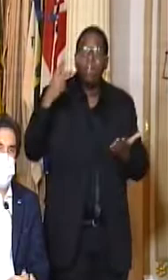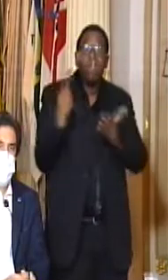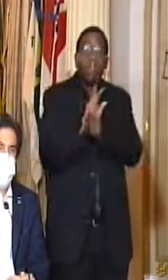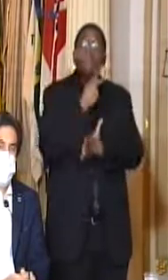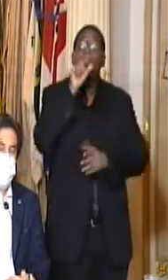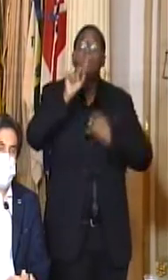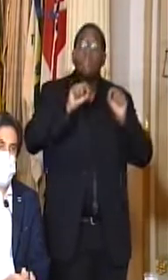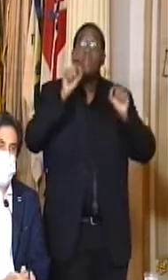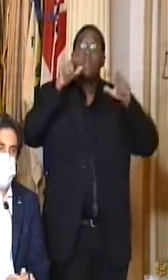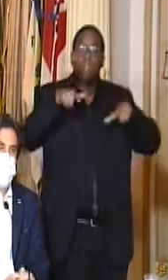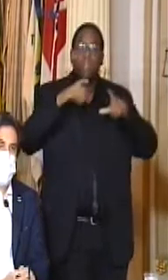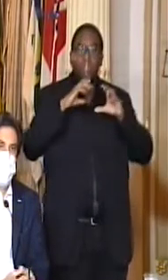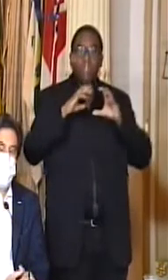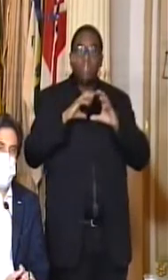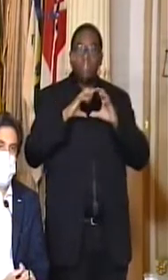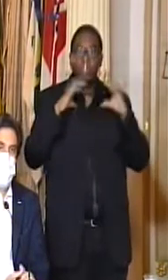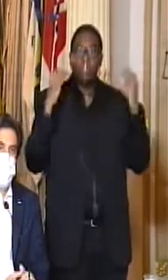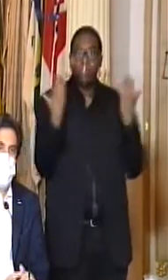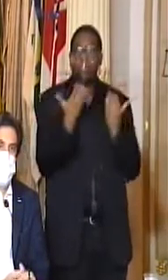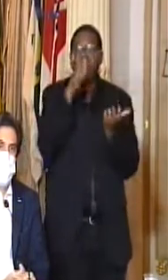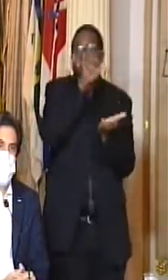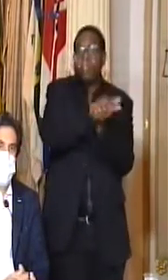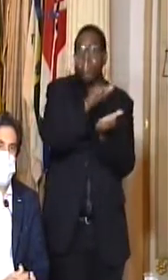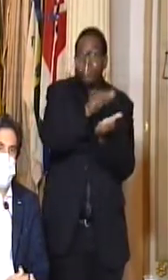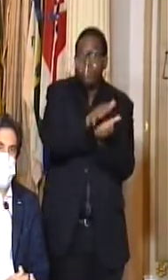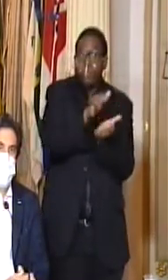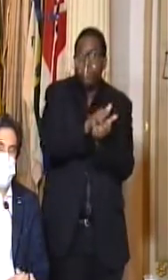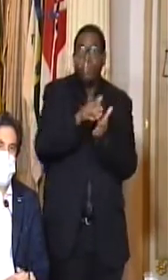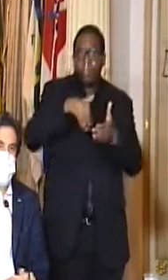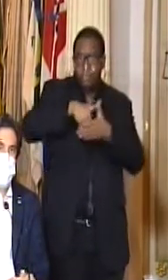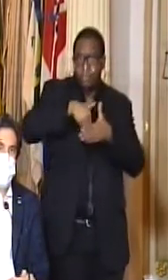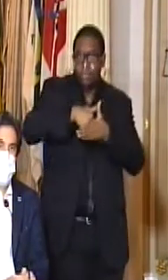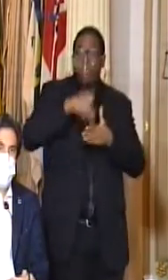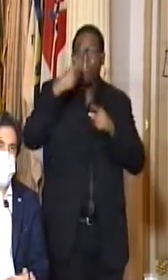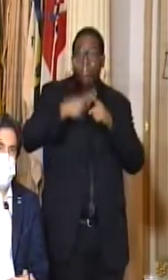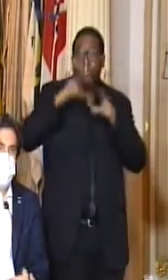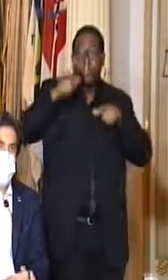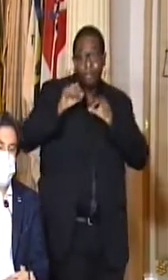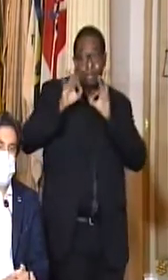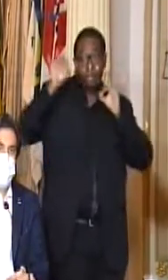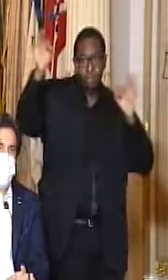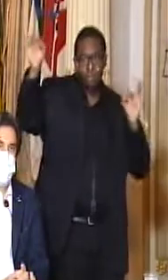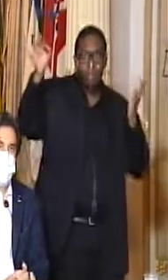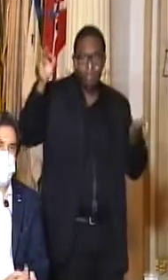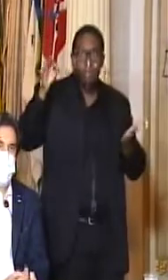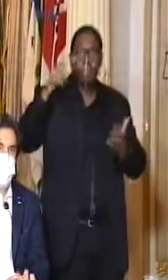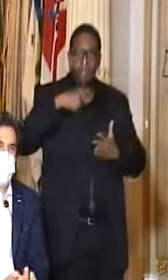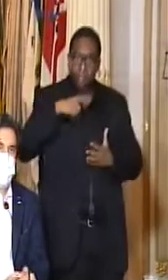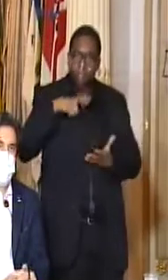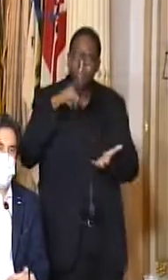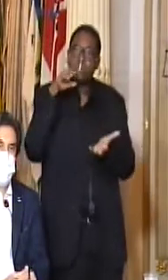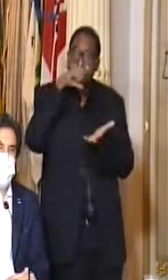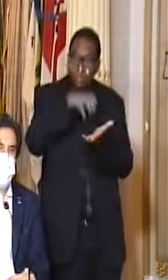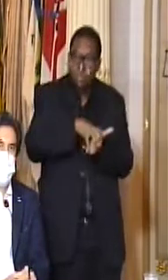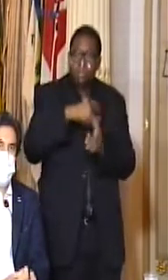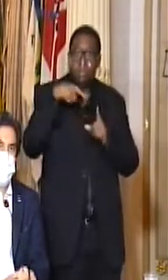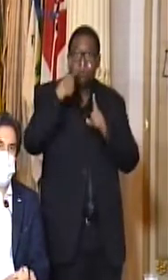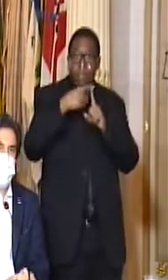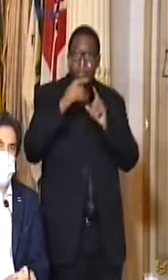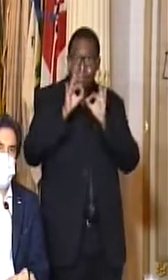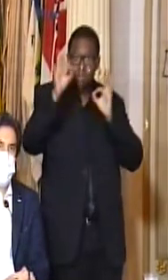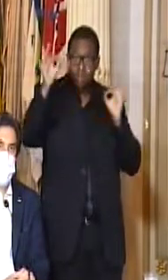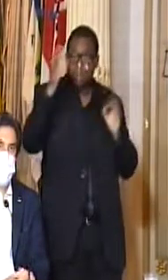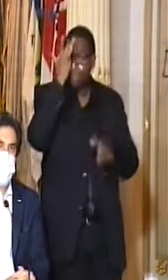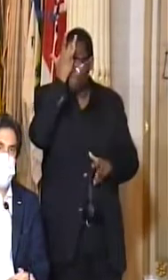na Arena Pernambuco, que é justamente porque fica mais distante. Não é sede de nenhum clube e fica mais distante,